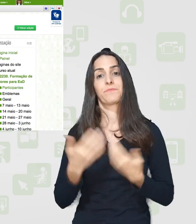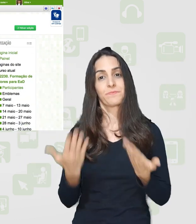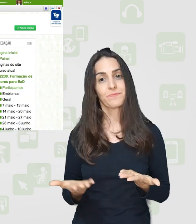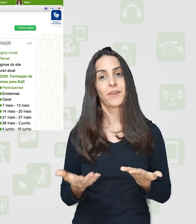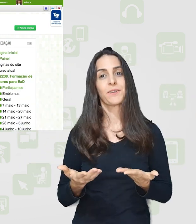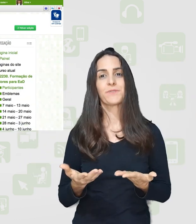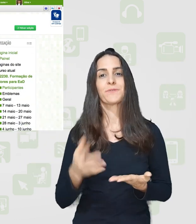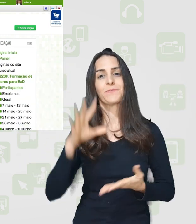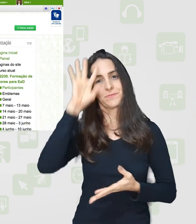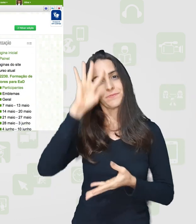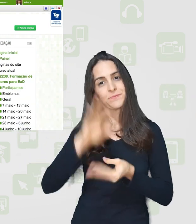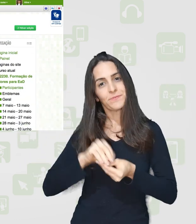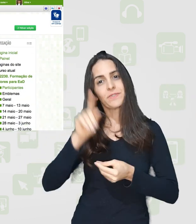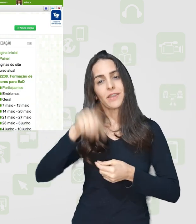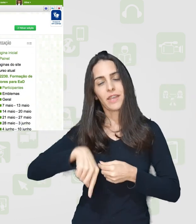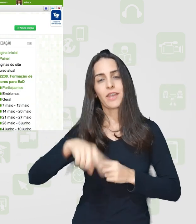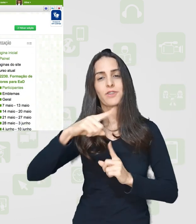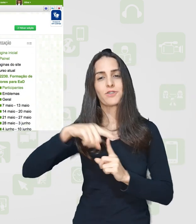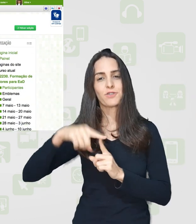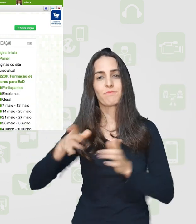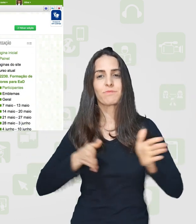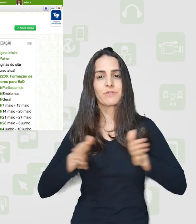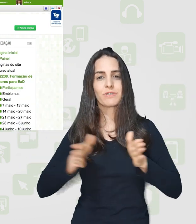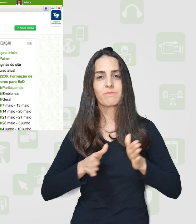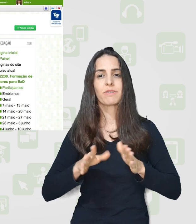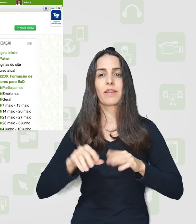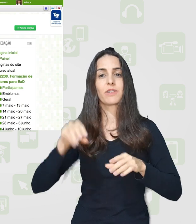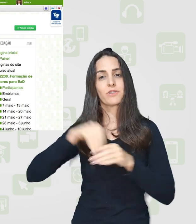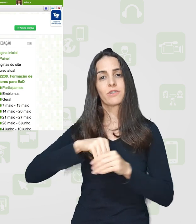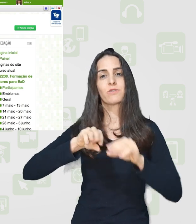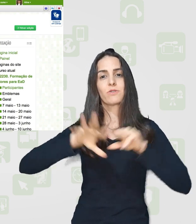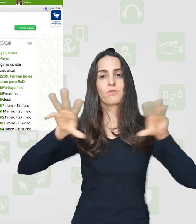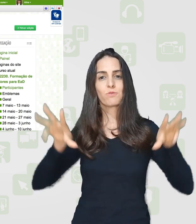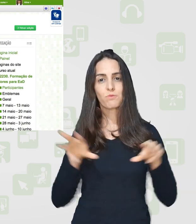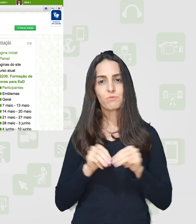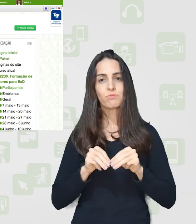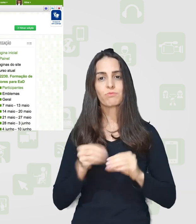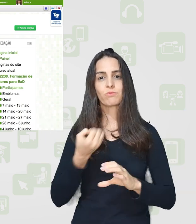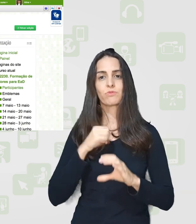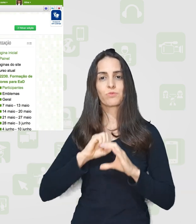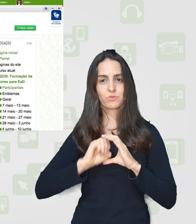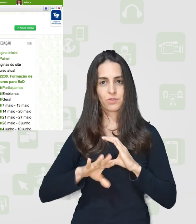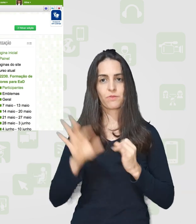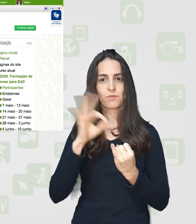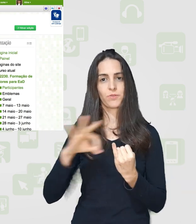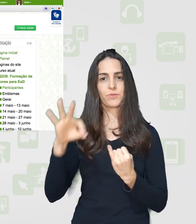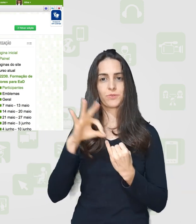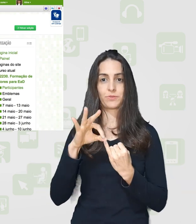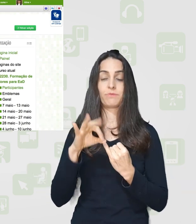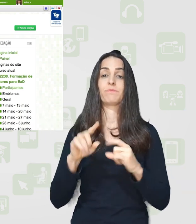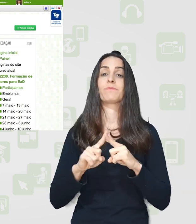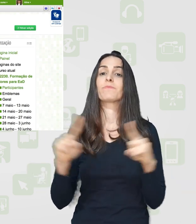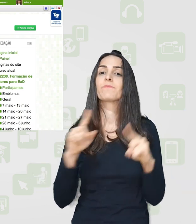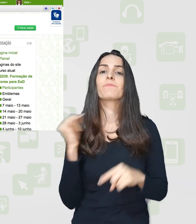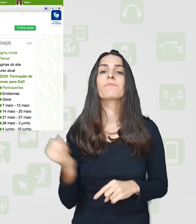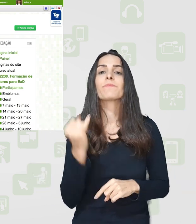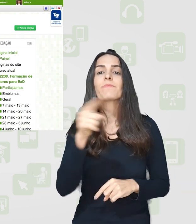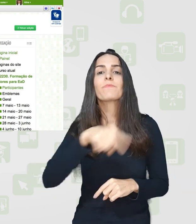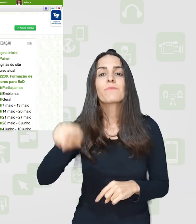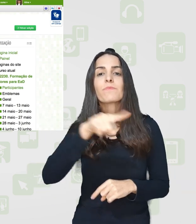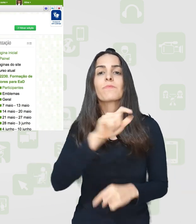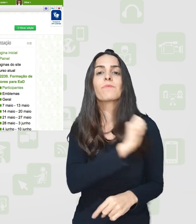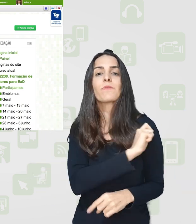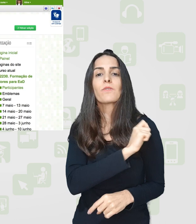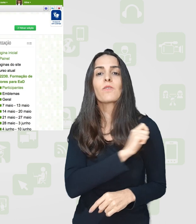explorar aqui. Então esses são os recursos de acessibilidade disponíveis no Moodle do C4IFs.